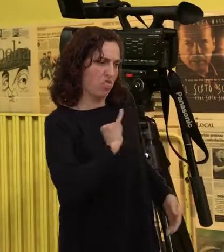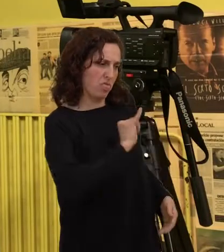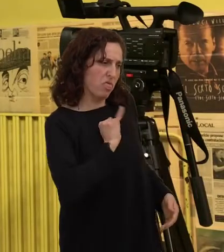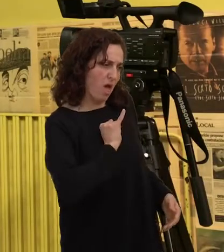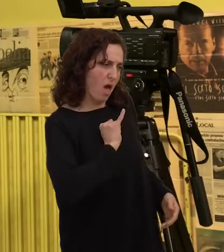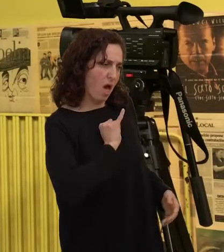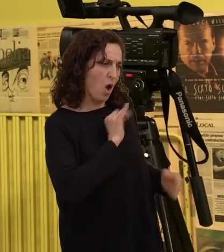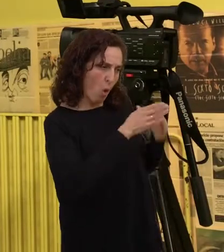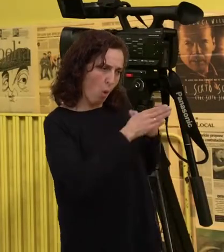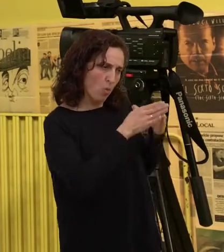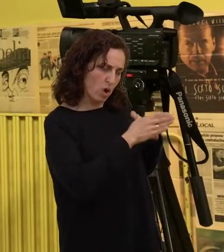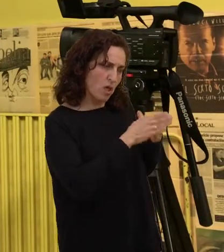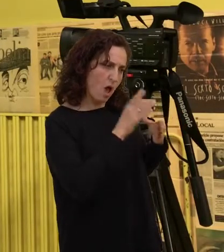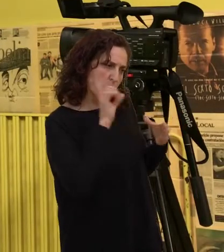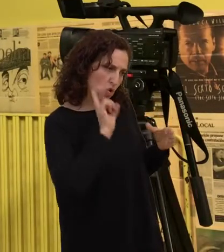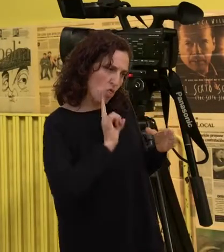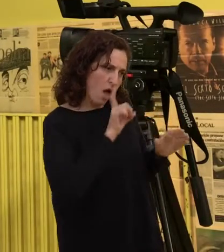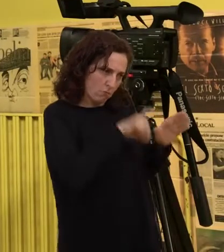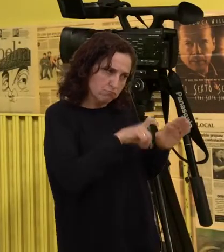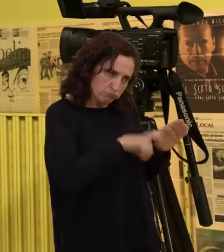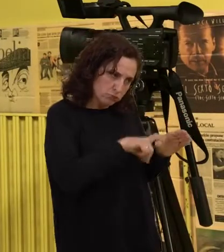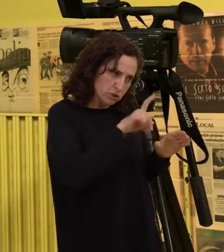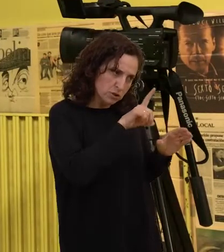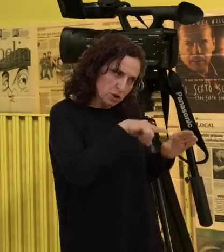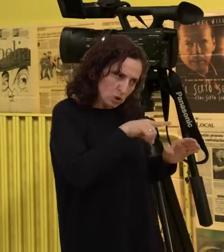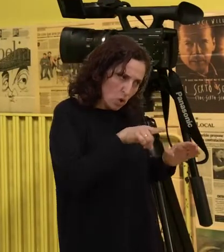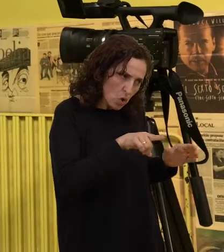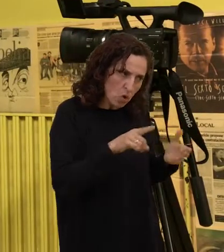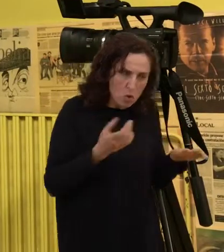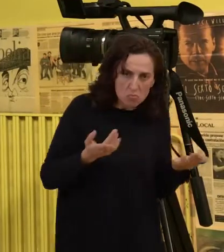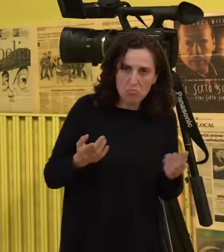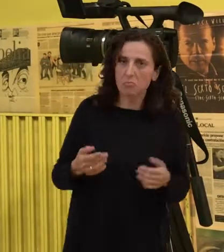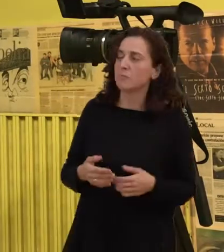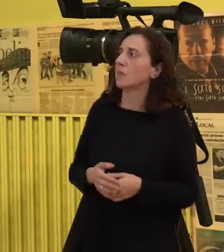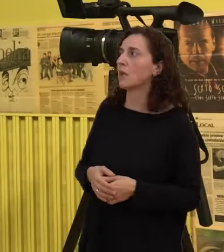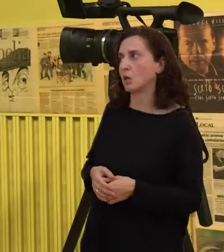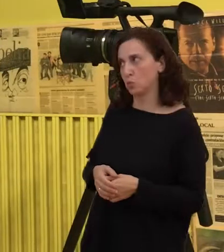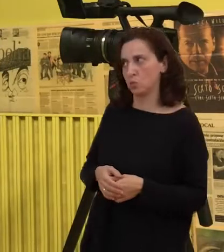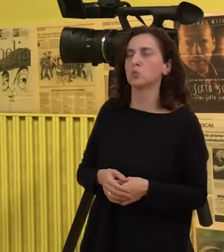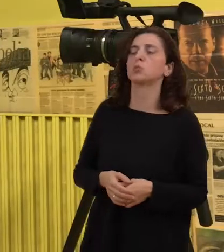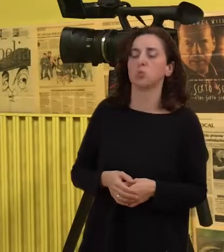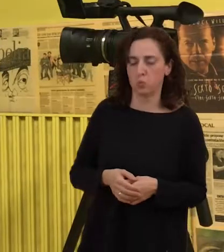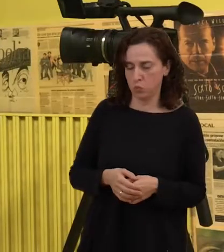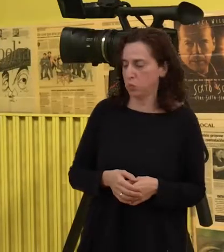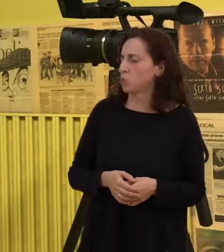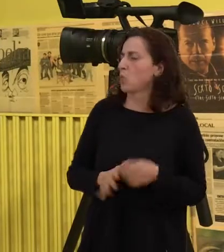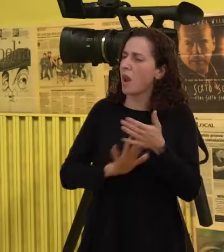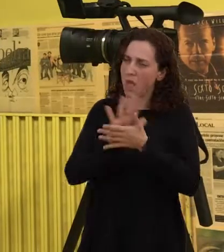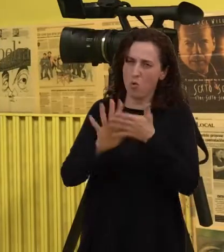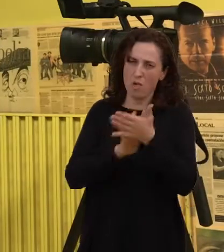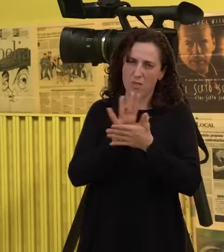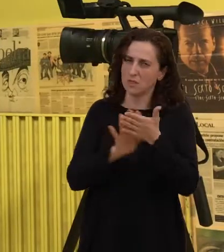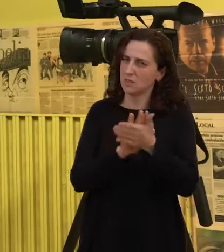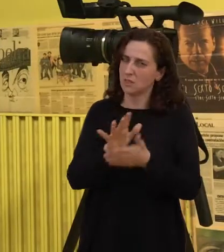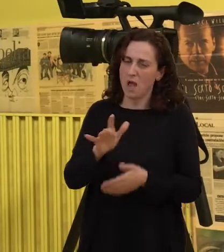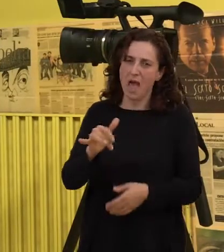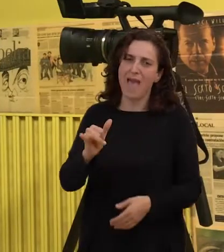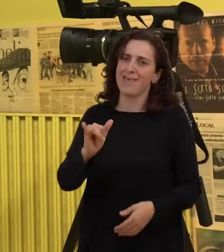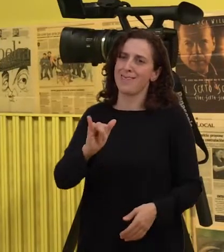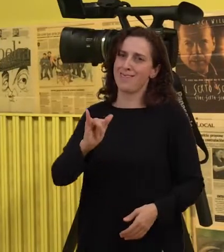comunidade a que cree pertenecer ou non tanto? si, si, segue sendo a principal seña de identidade